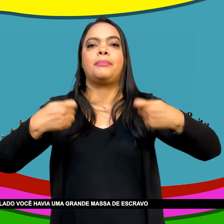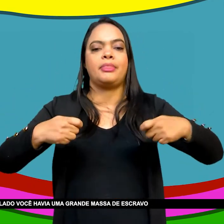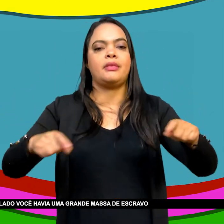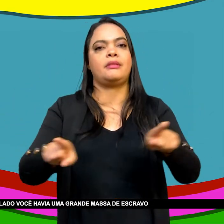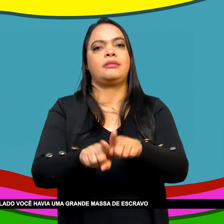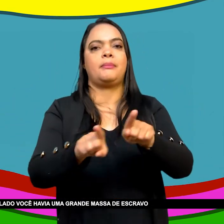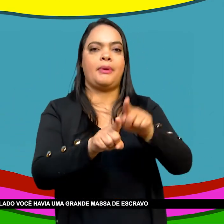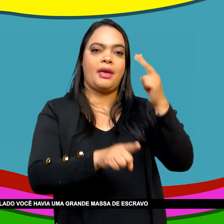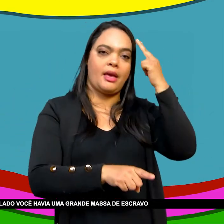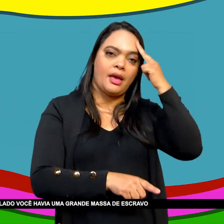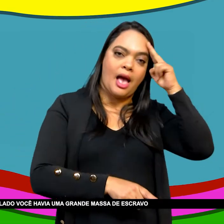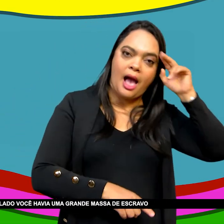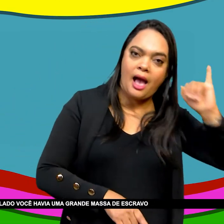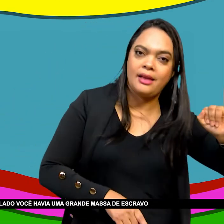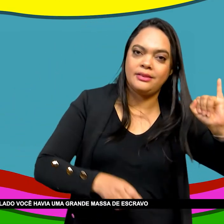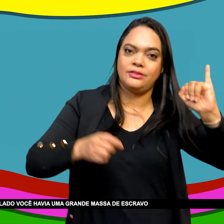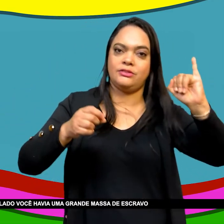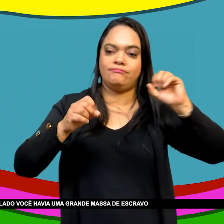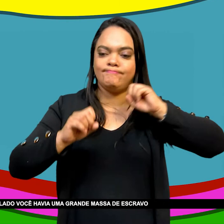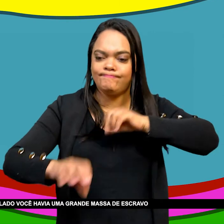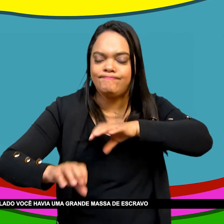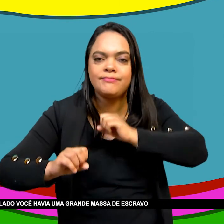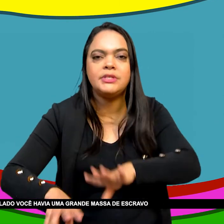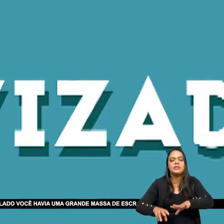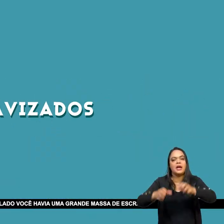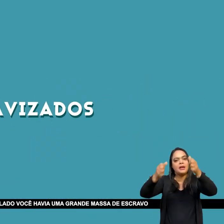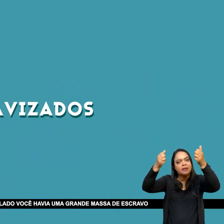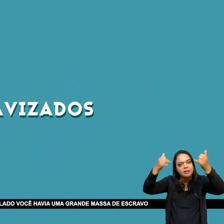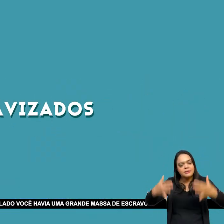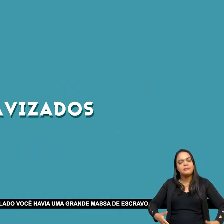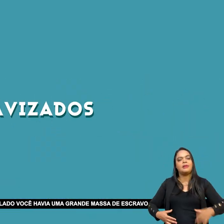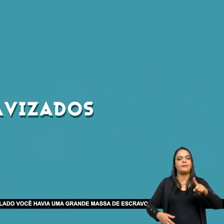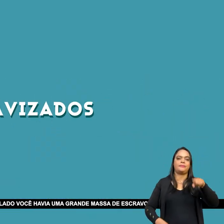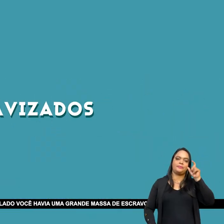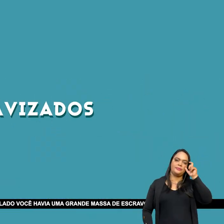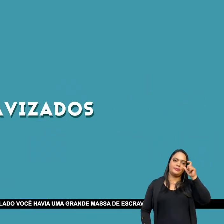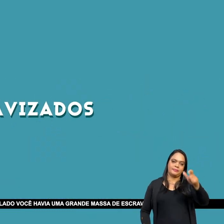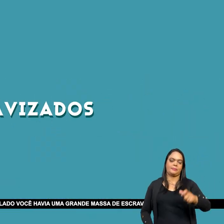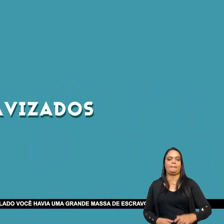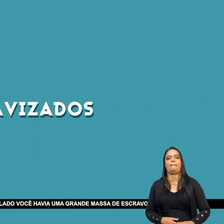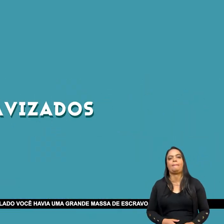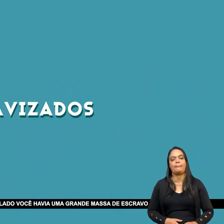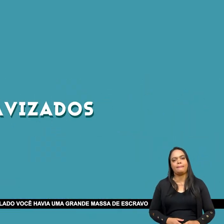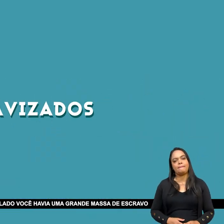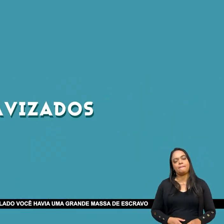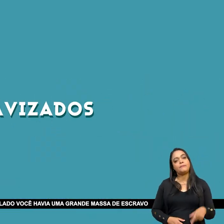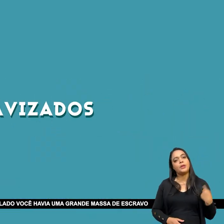Domingo Então por um lado Você havia Uma grande massa De escravos